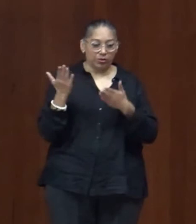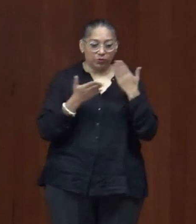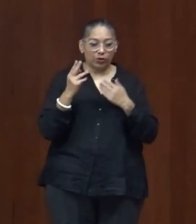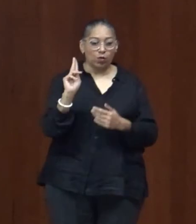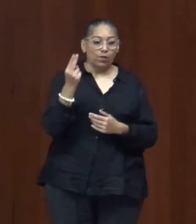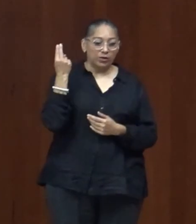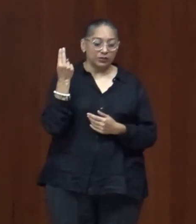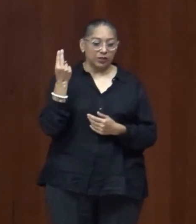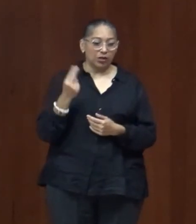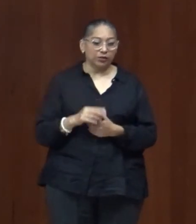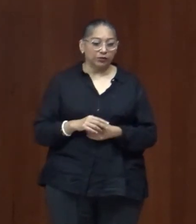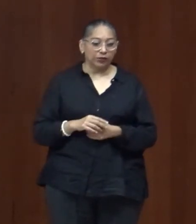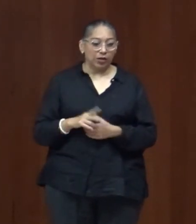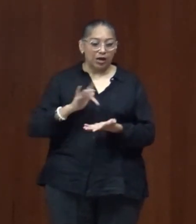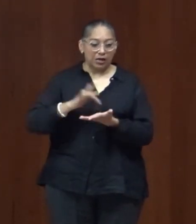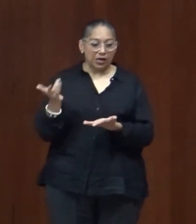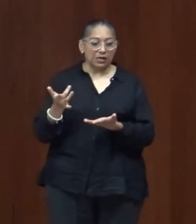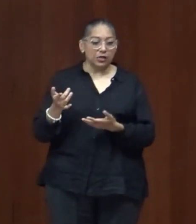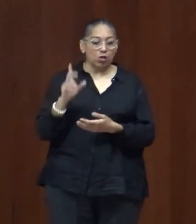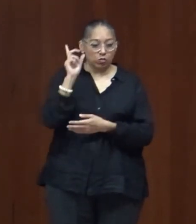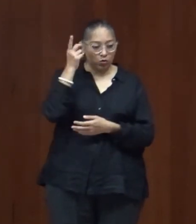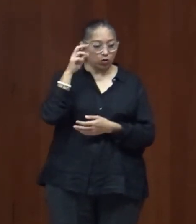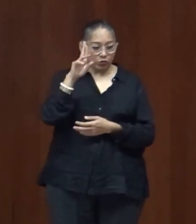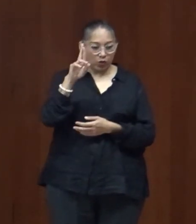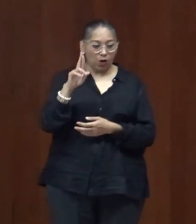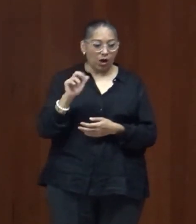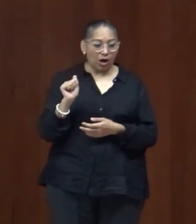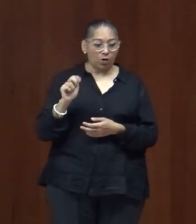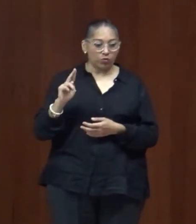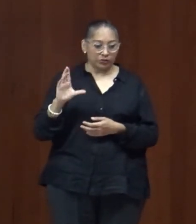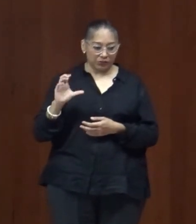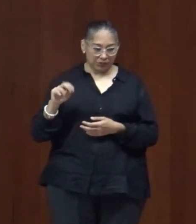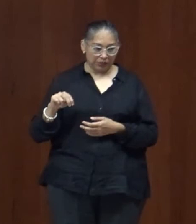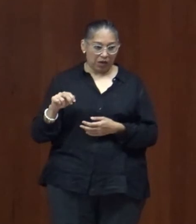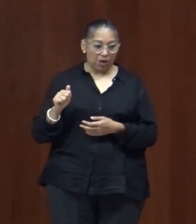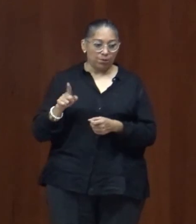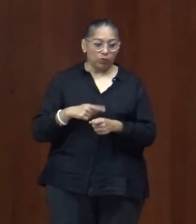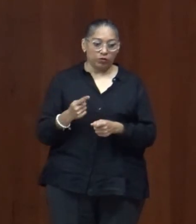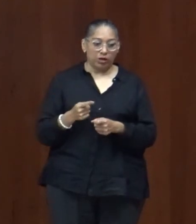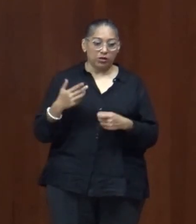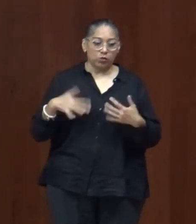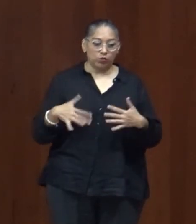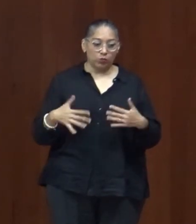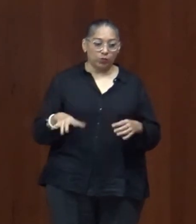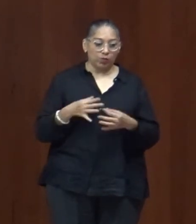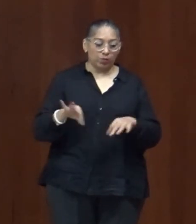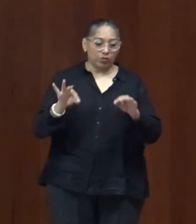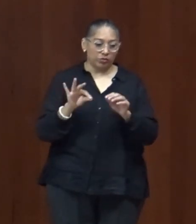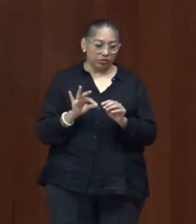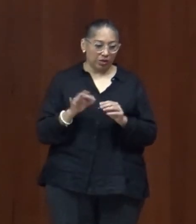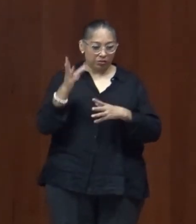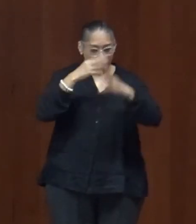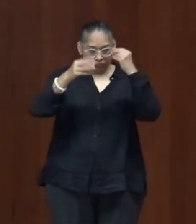Lucia Damián por todo el trabajo que está realizando en la facultad de biblioteca a la doctora Alicia por